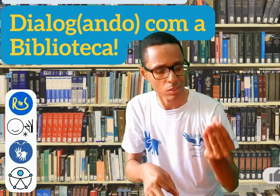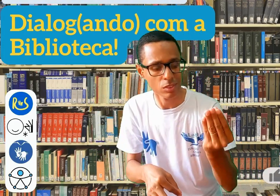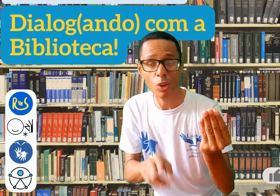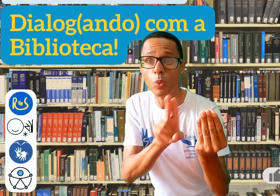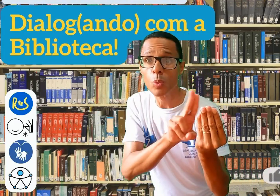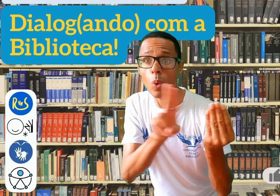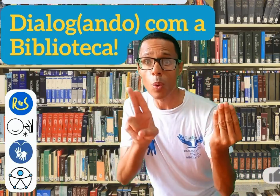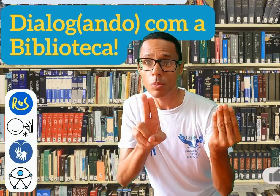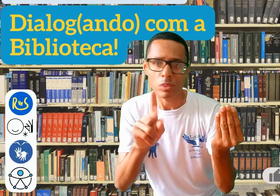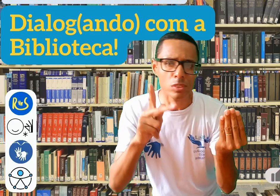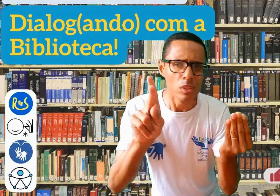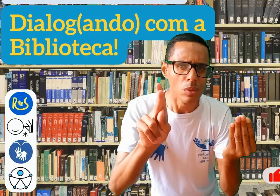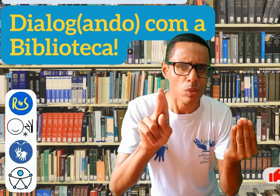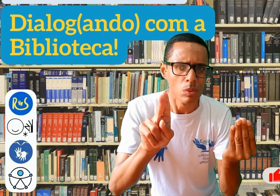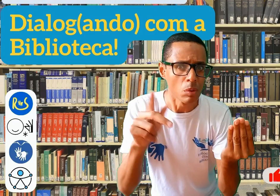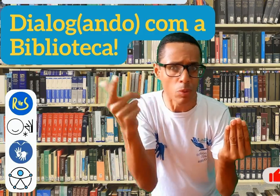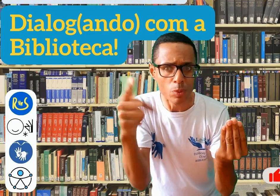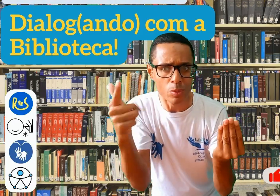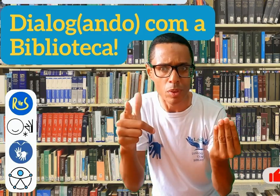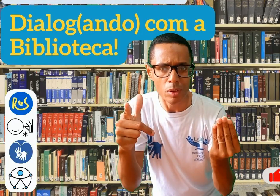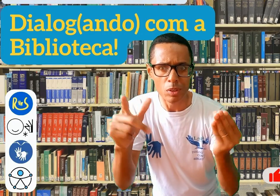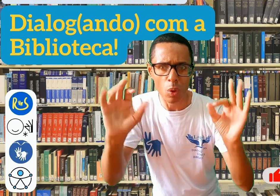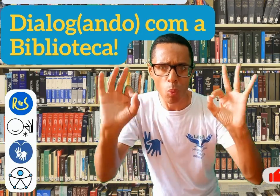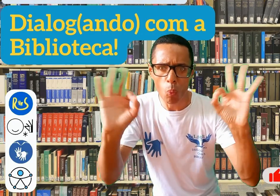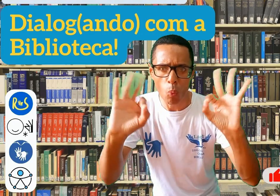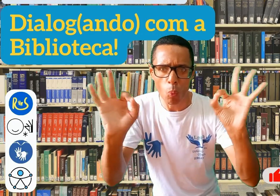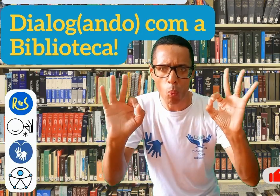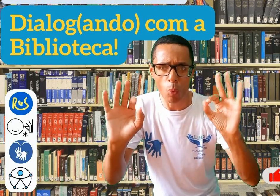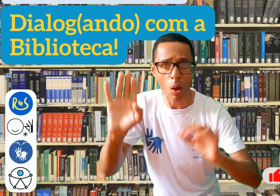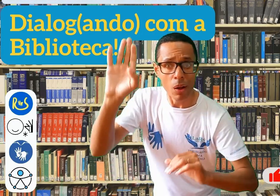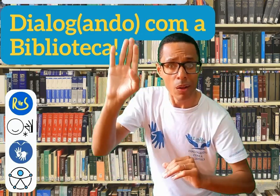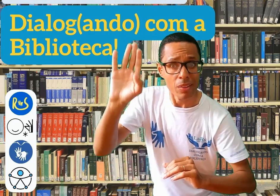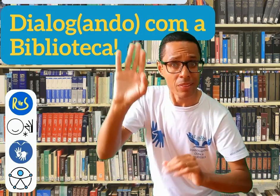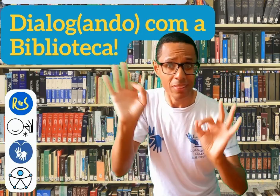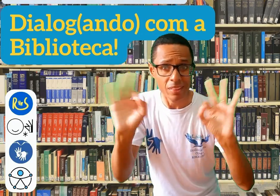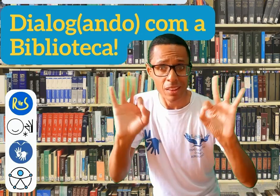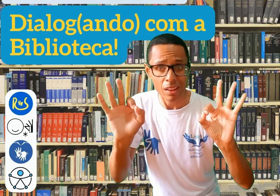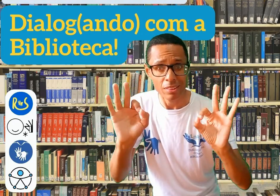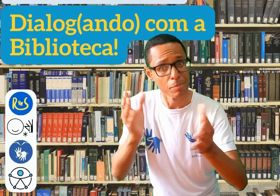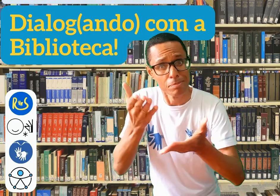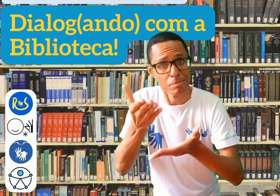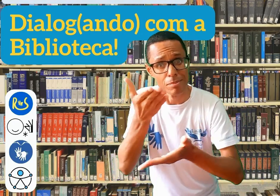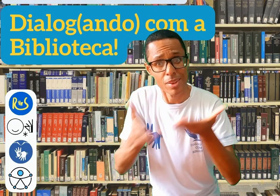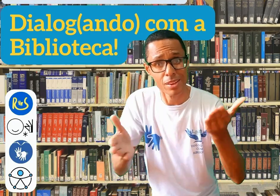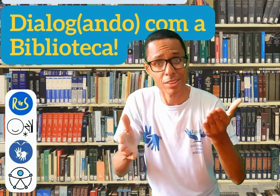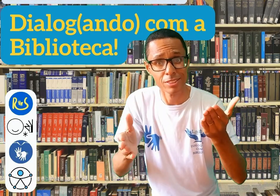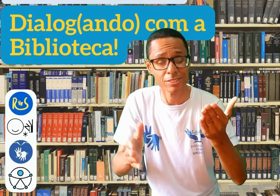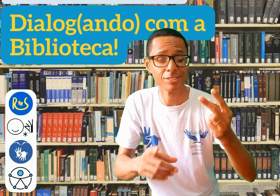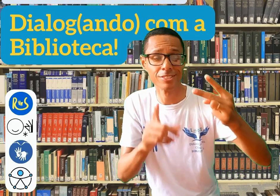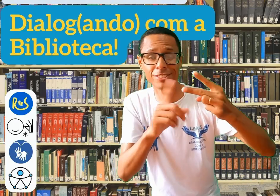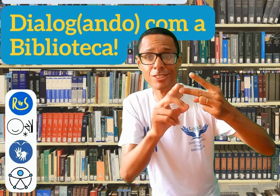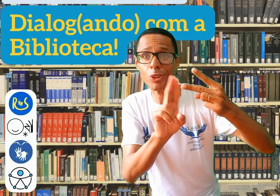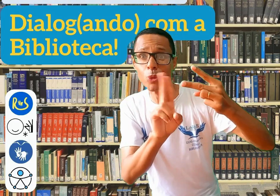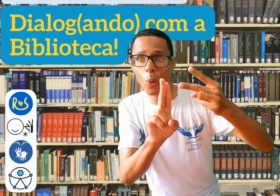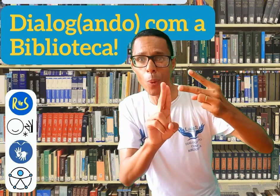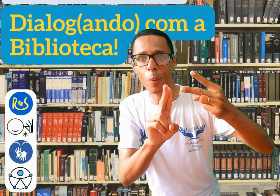sorteado e você não se manifestar no chat, o livro passará para o próximo da lista.